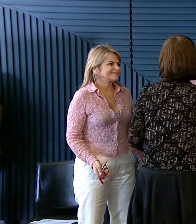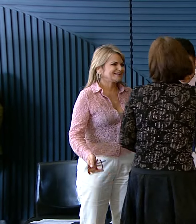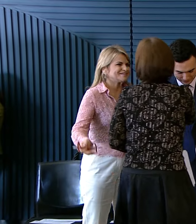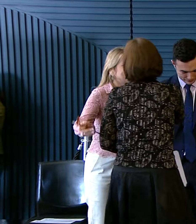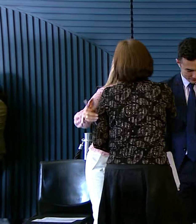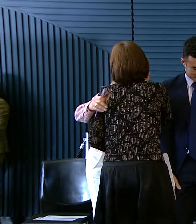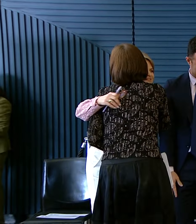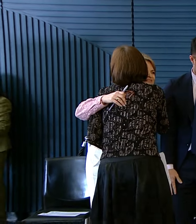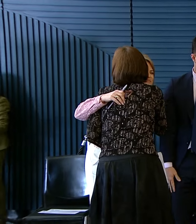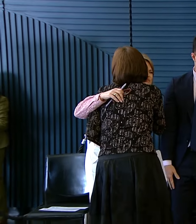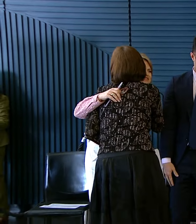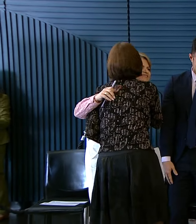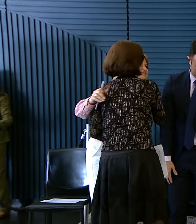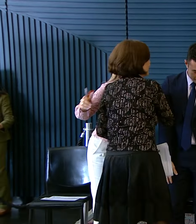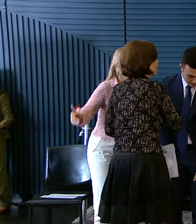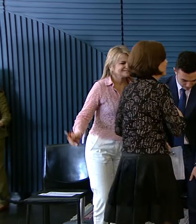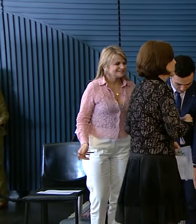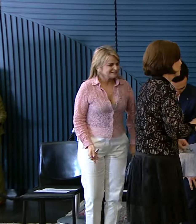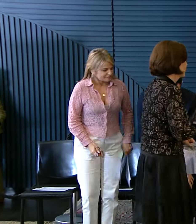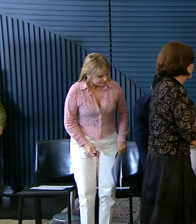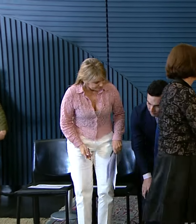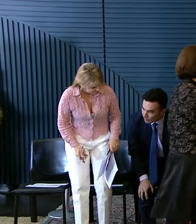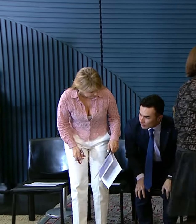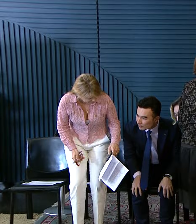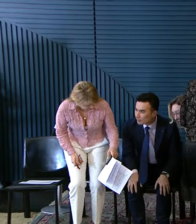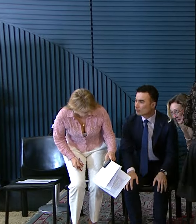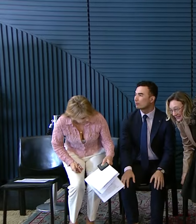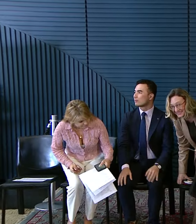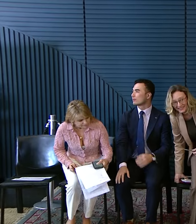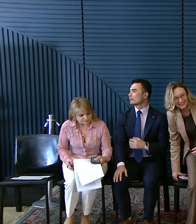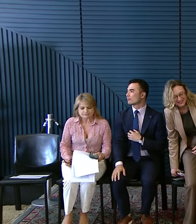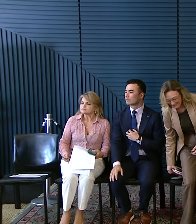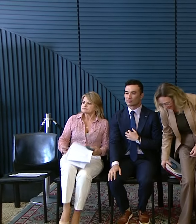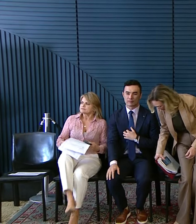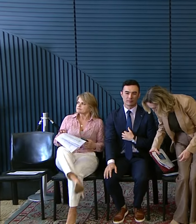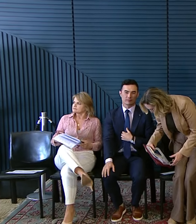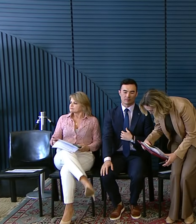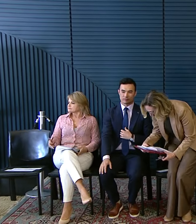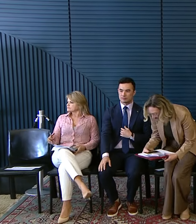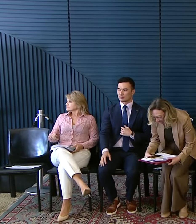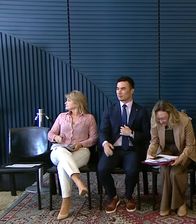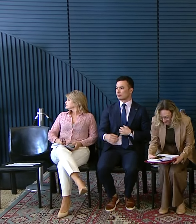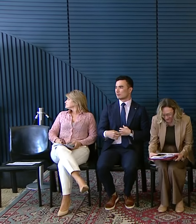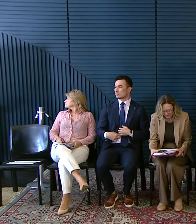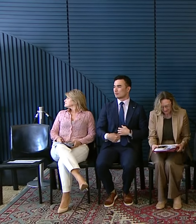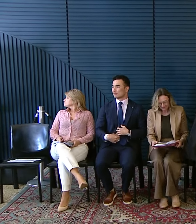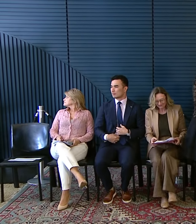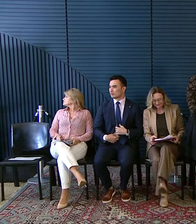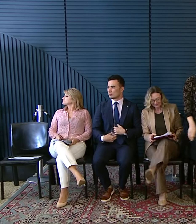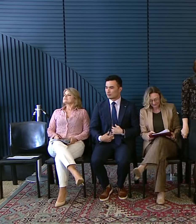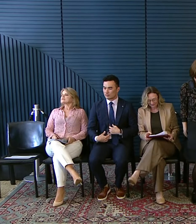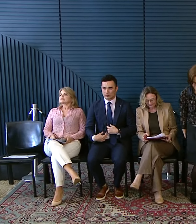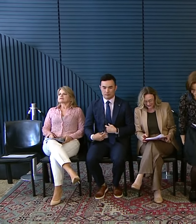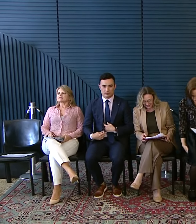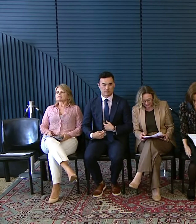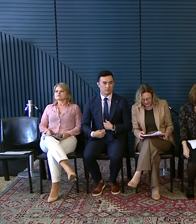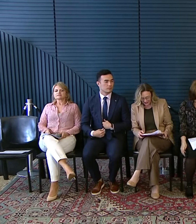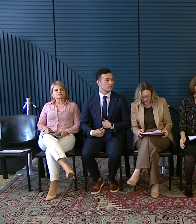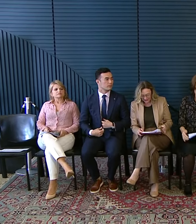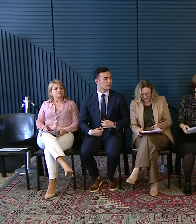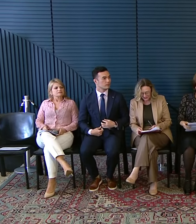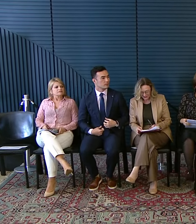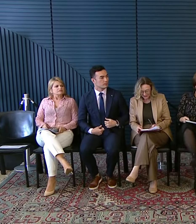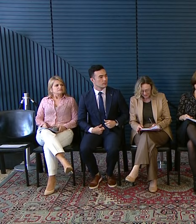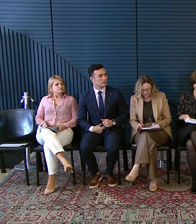Compõe o dispositivo Deputado Doutor Luizinho E agora Exibiremos Um recorte De um minuto De uma